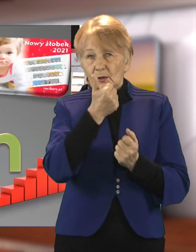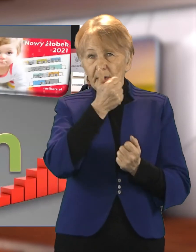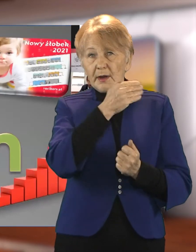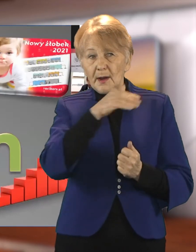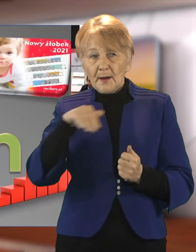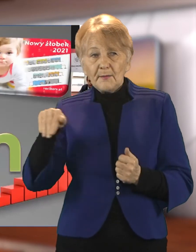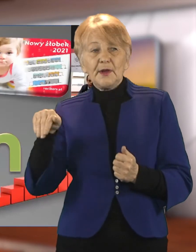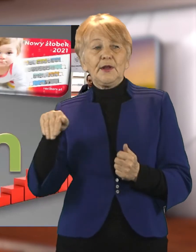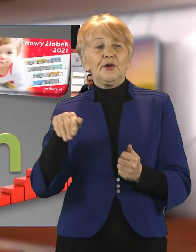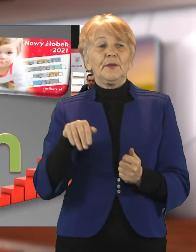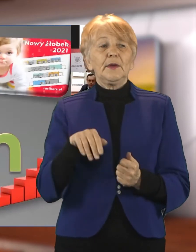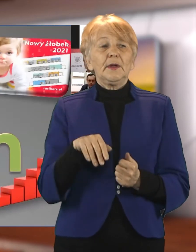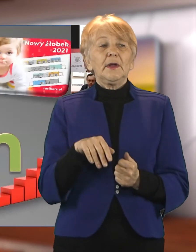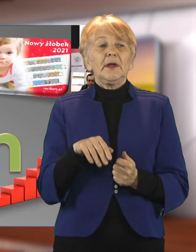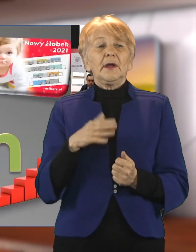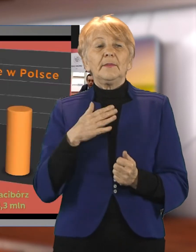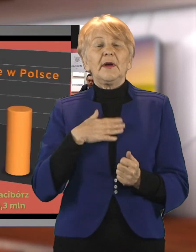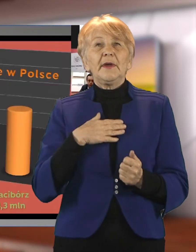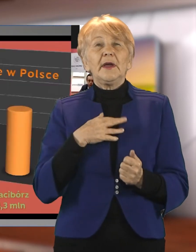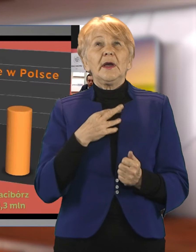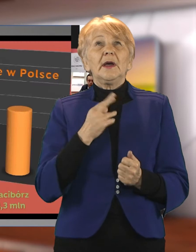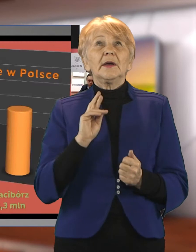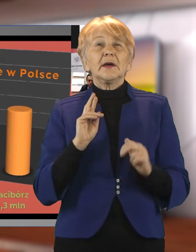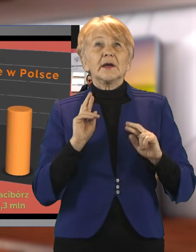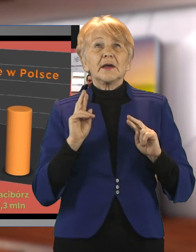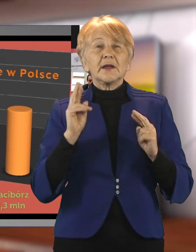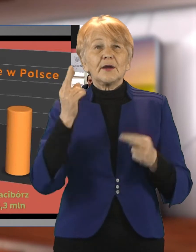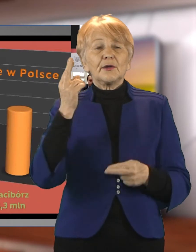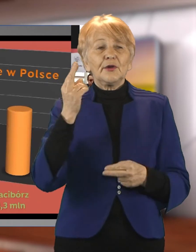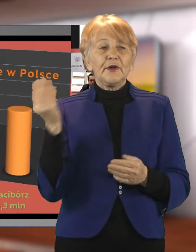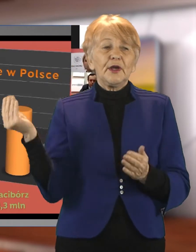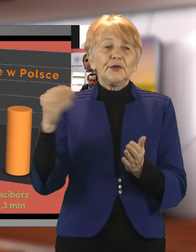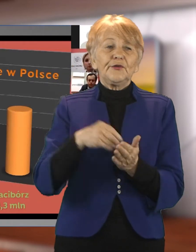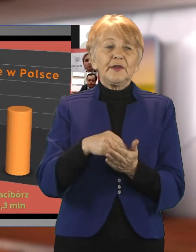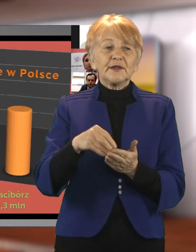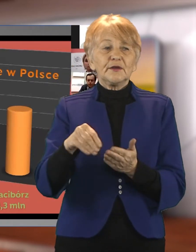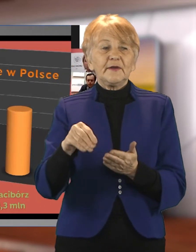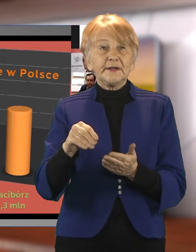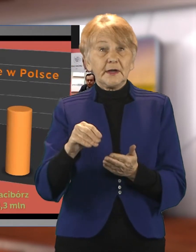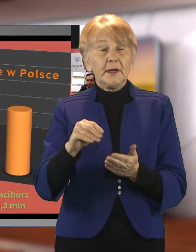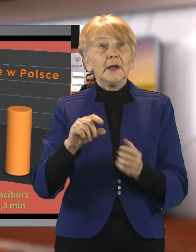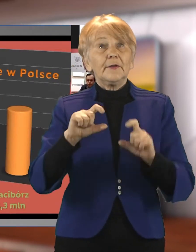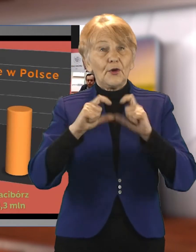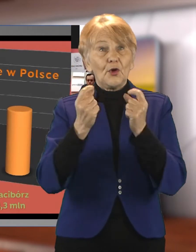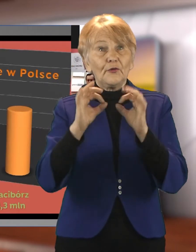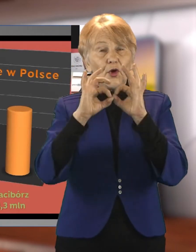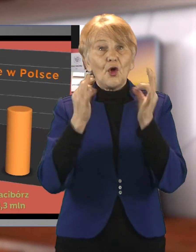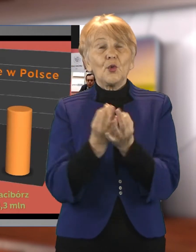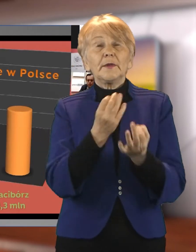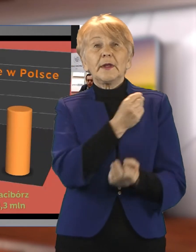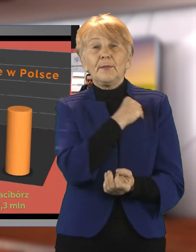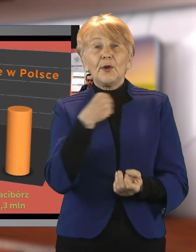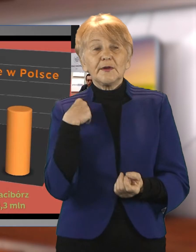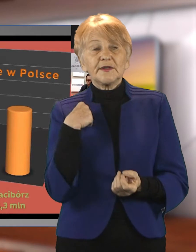dofinansowanie, o którym mówiłem, w ramach Polski czwarte miejsce, przed nami